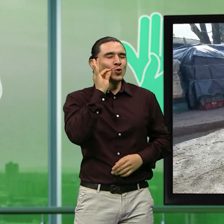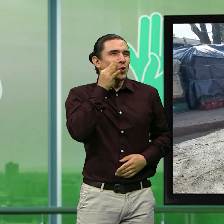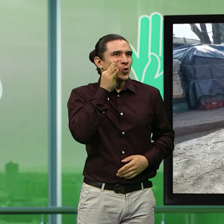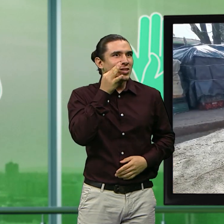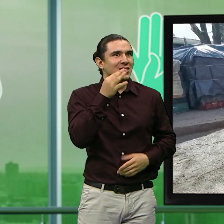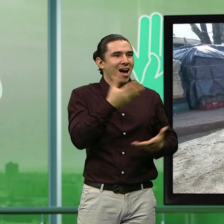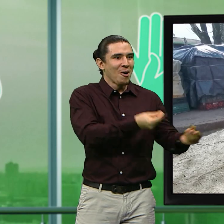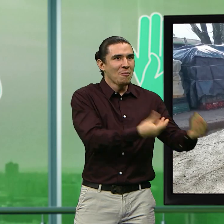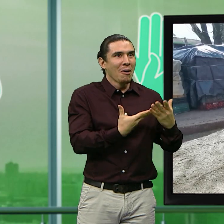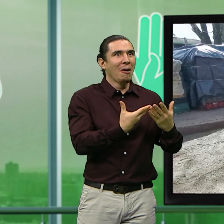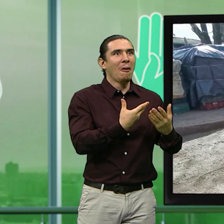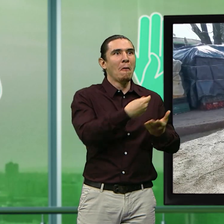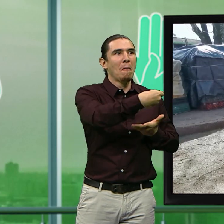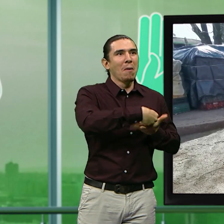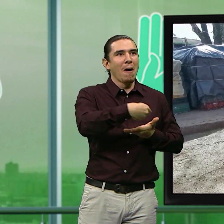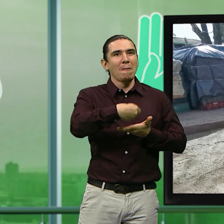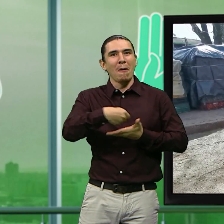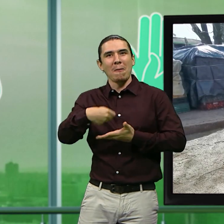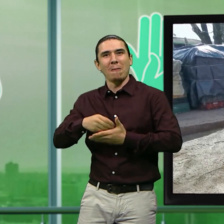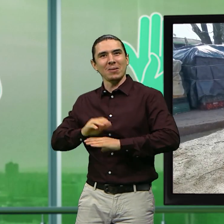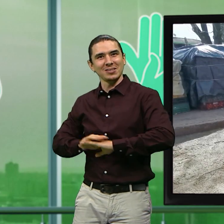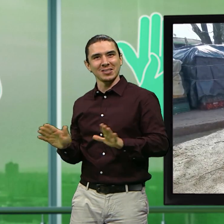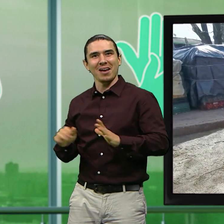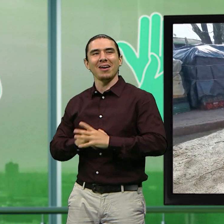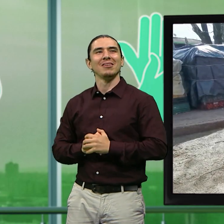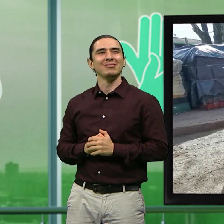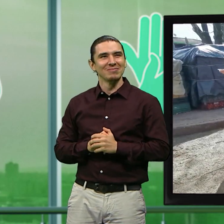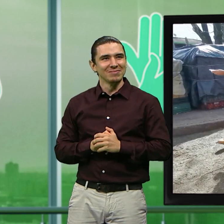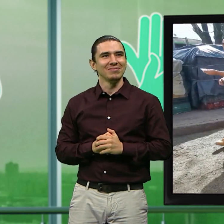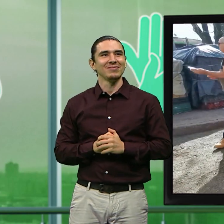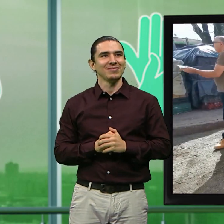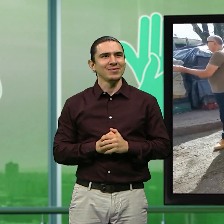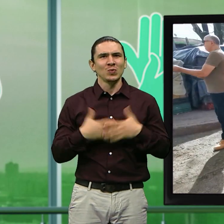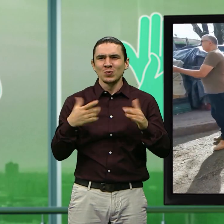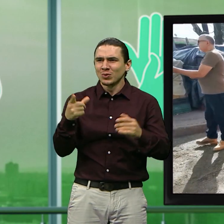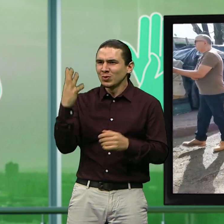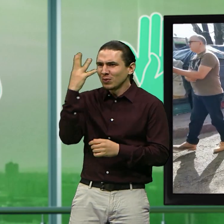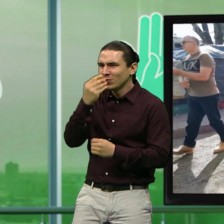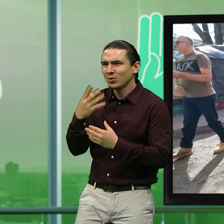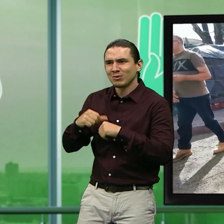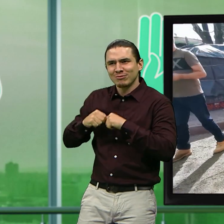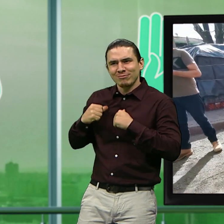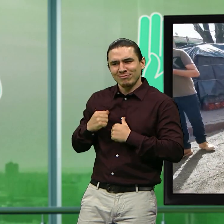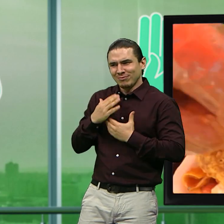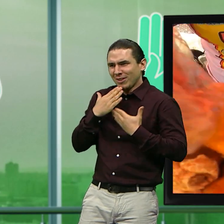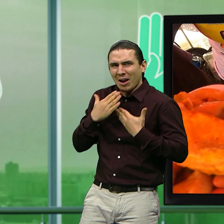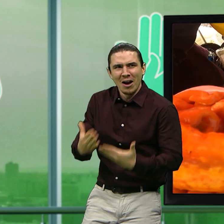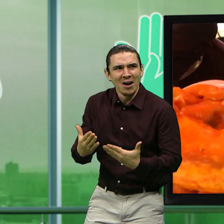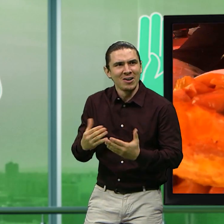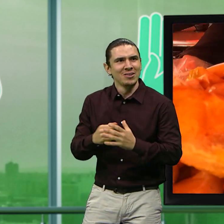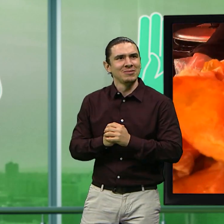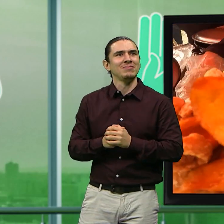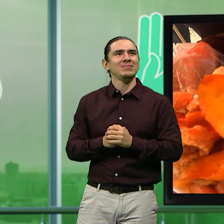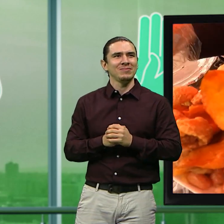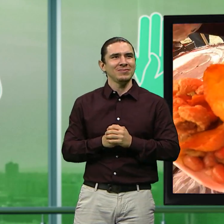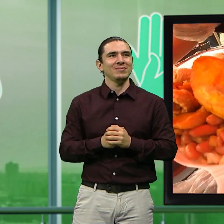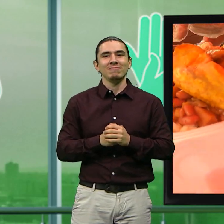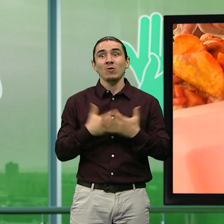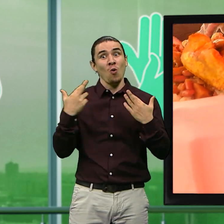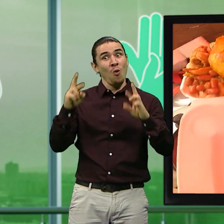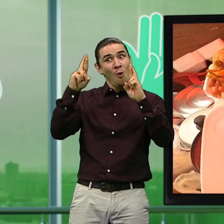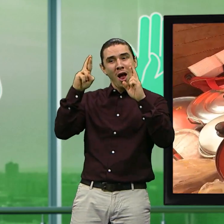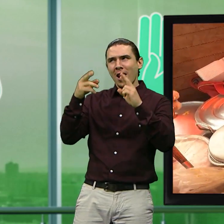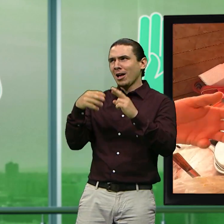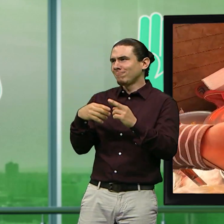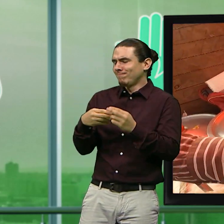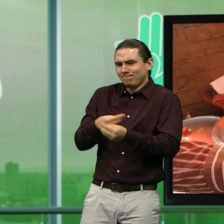que eres un ejemplo de mujer, te felicito por tu bondad, por tu generosidad y que se siga